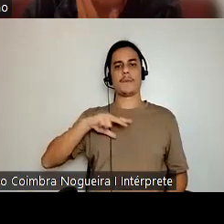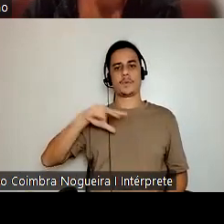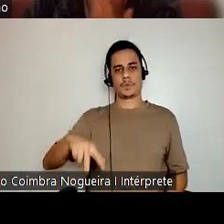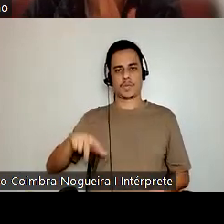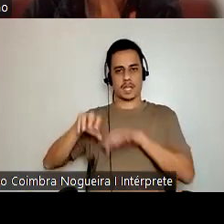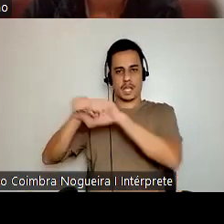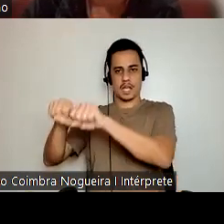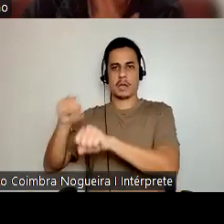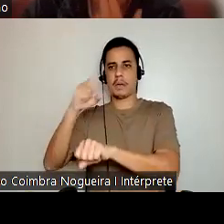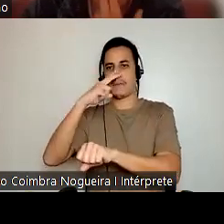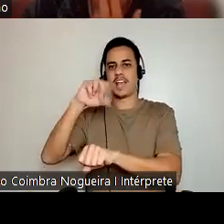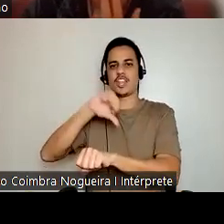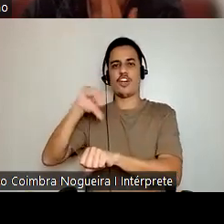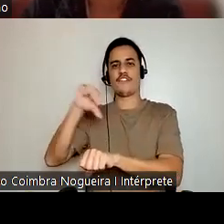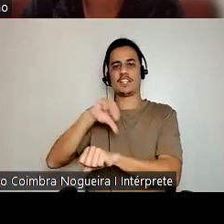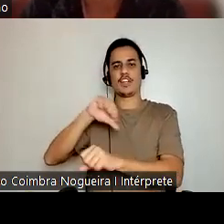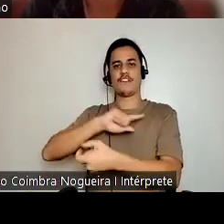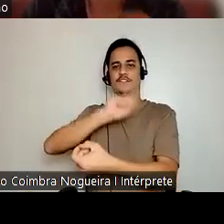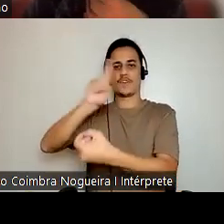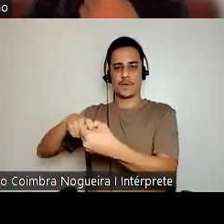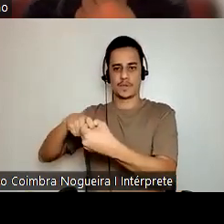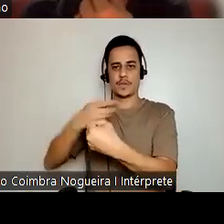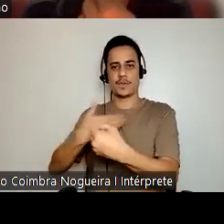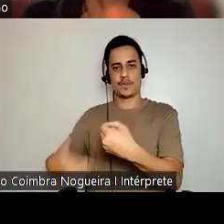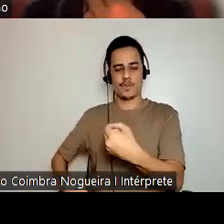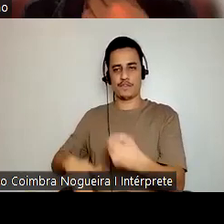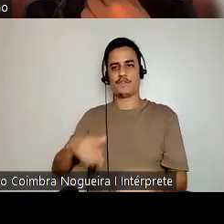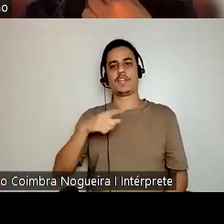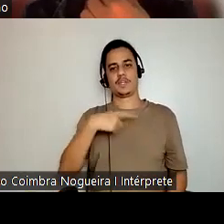em 99 para o governo chinês.